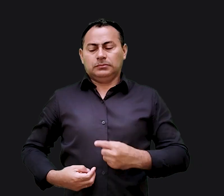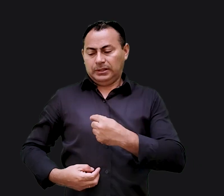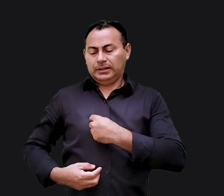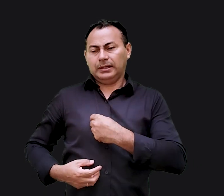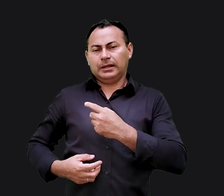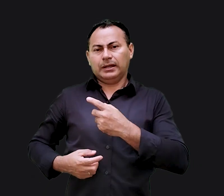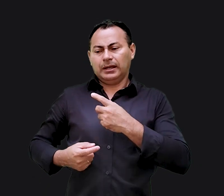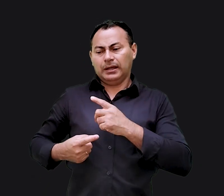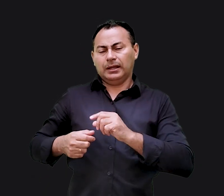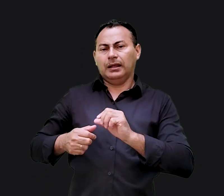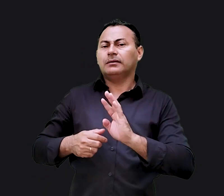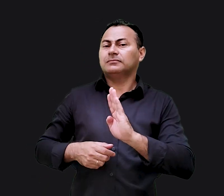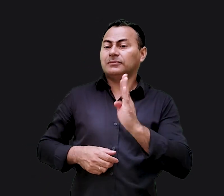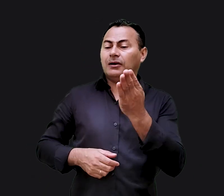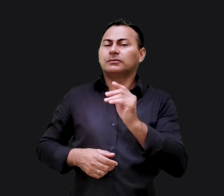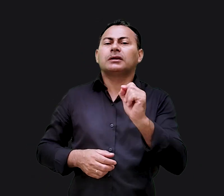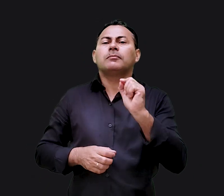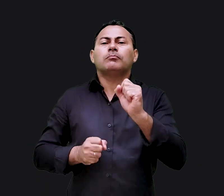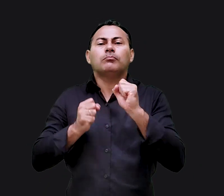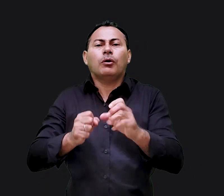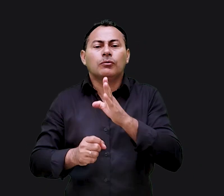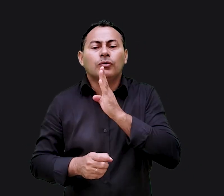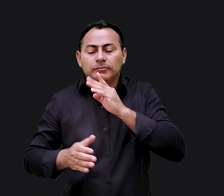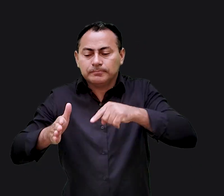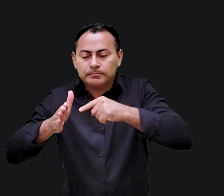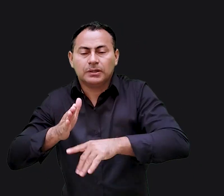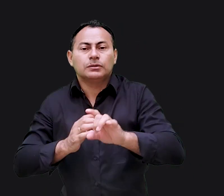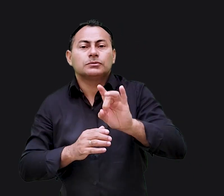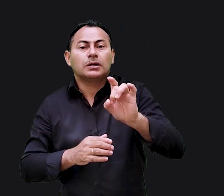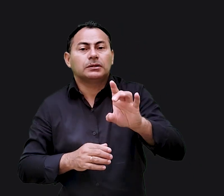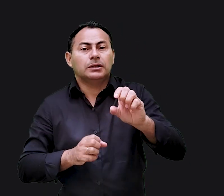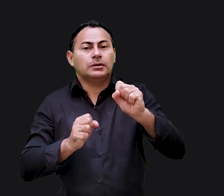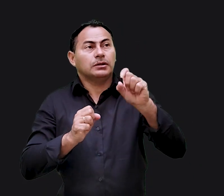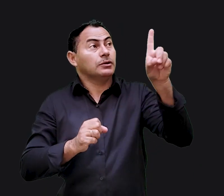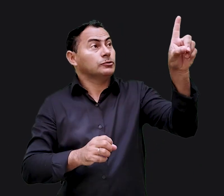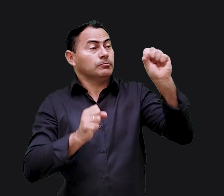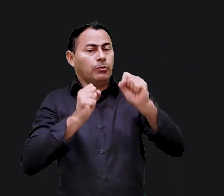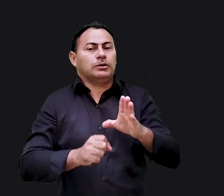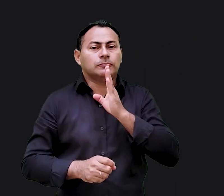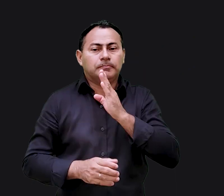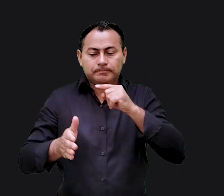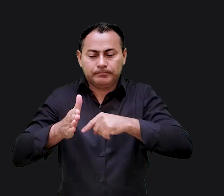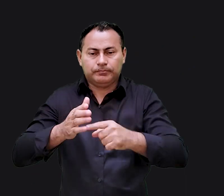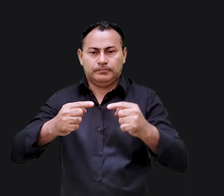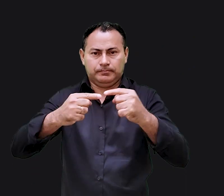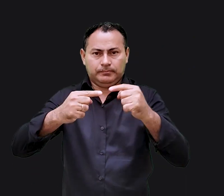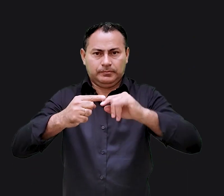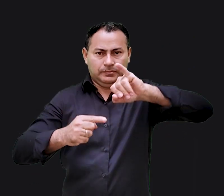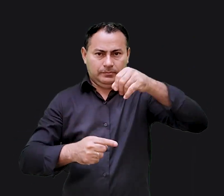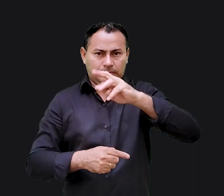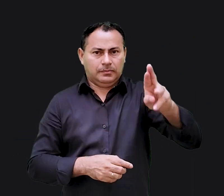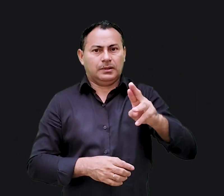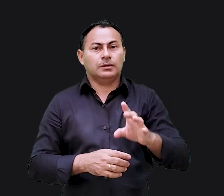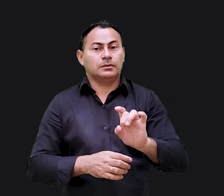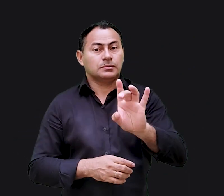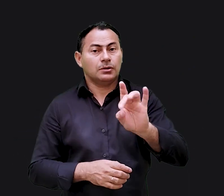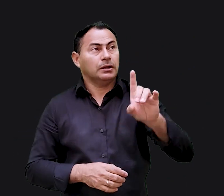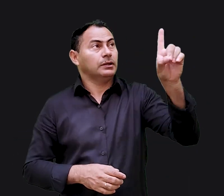ele é desesperadamente enganoso quem pode conhecê-lo profundamente só Deus de acordo com Jeremias só Deus